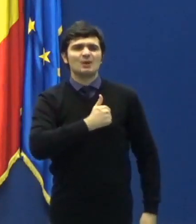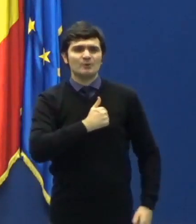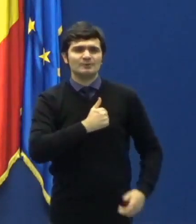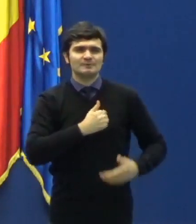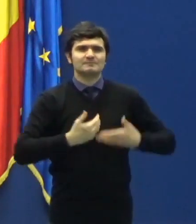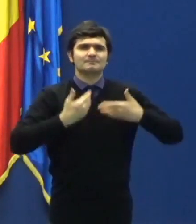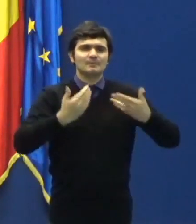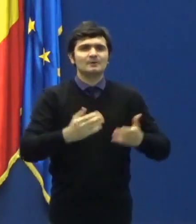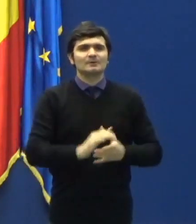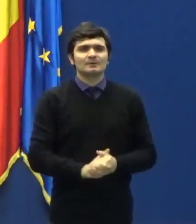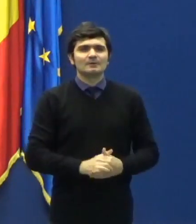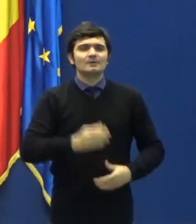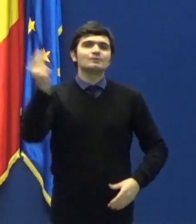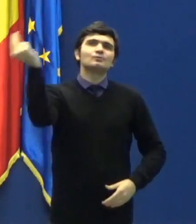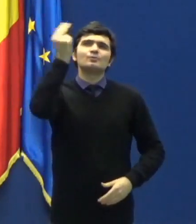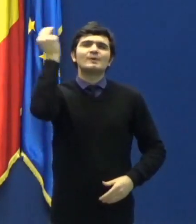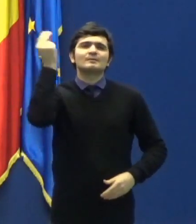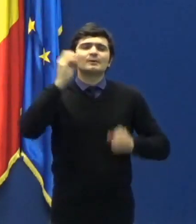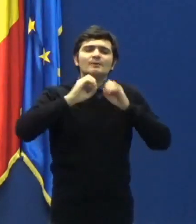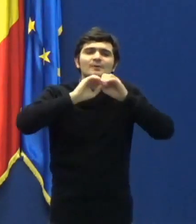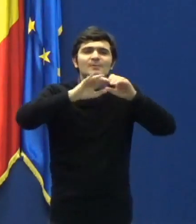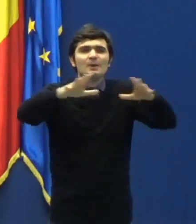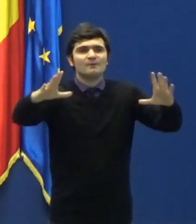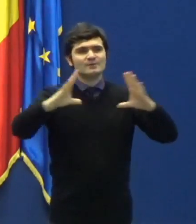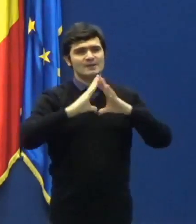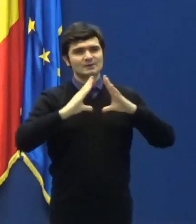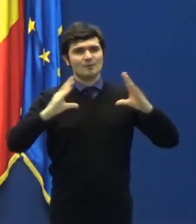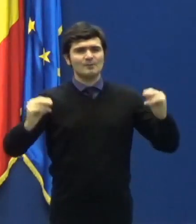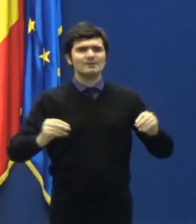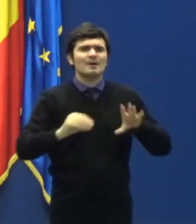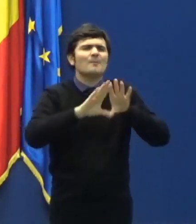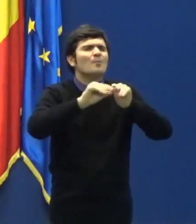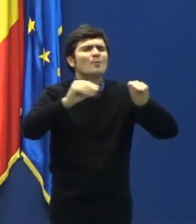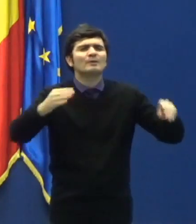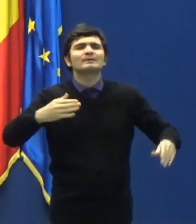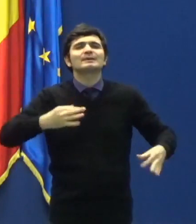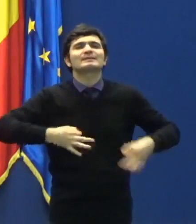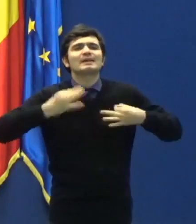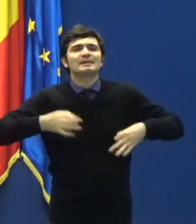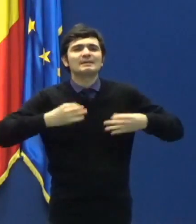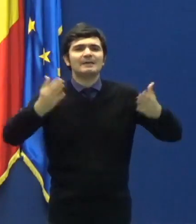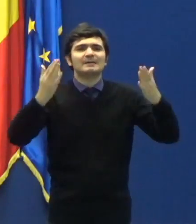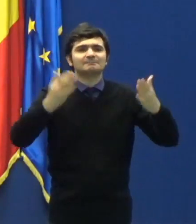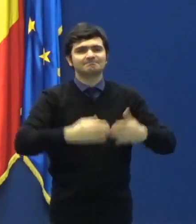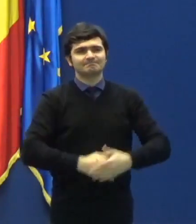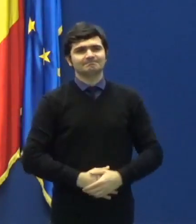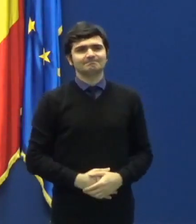Dumnezeu să binecuvânteze România. Multă, multă sănătate!